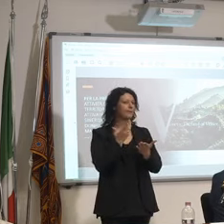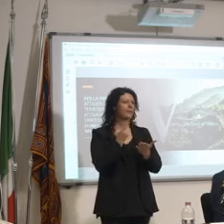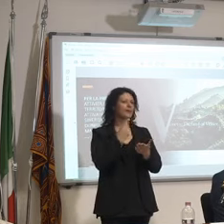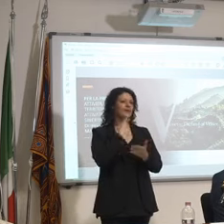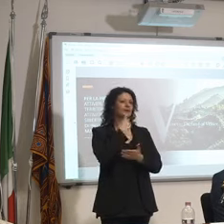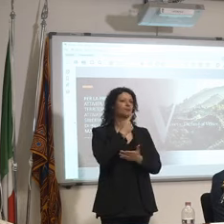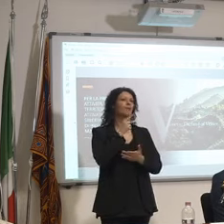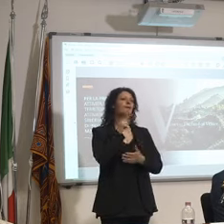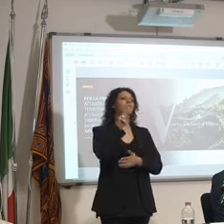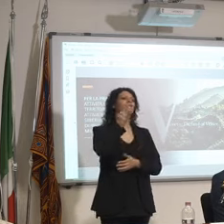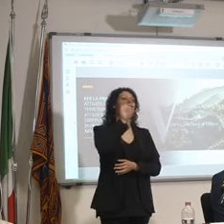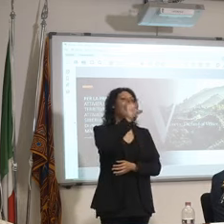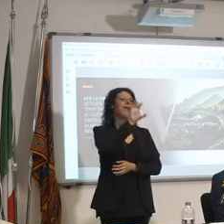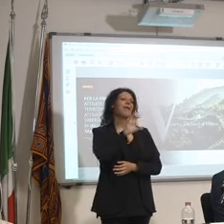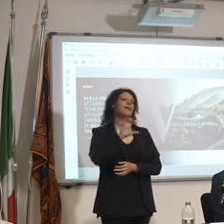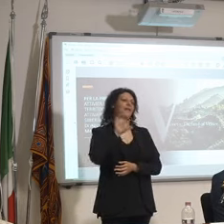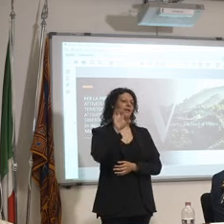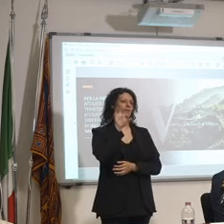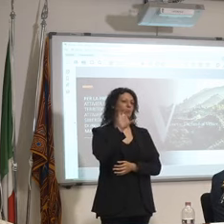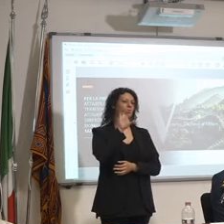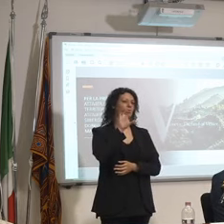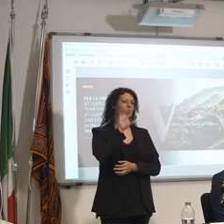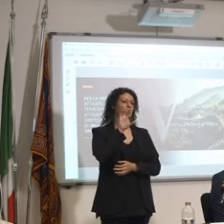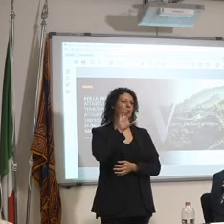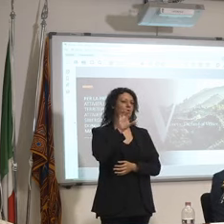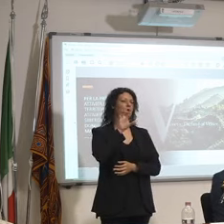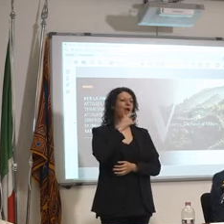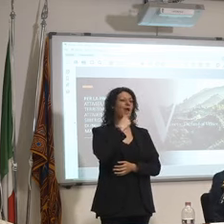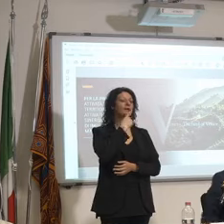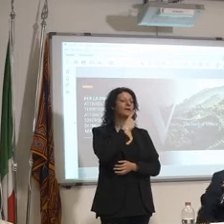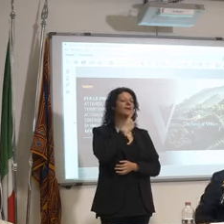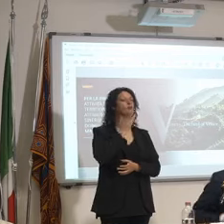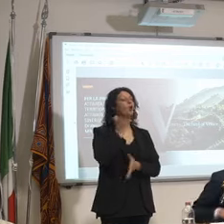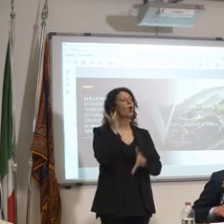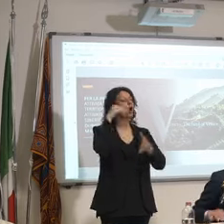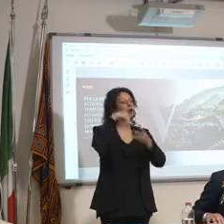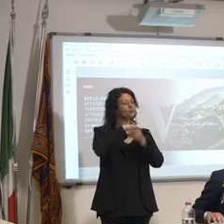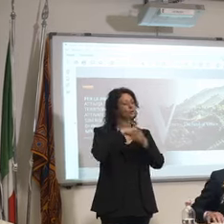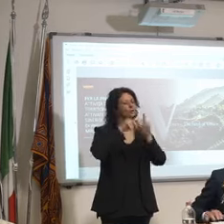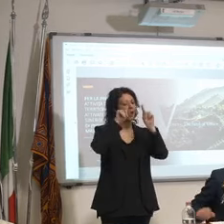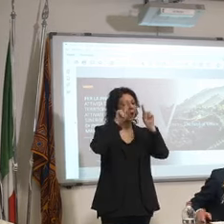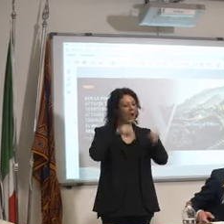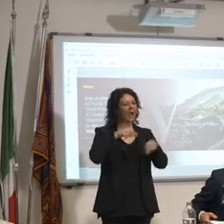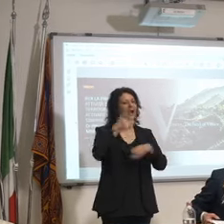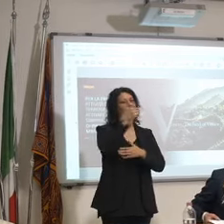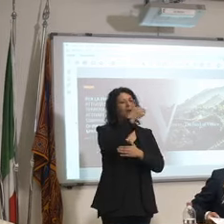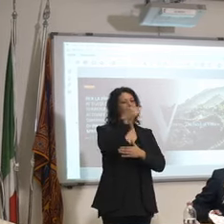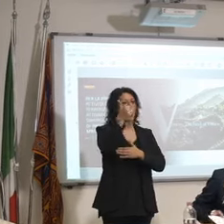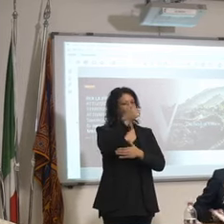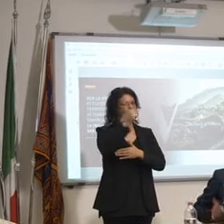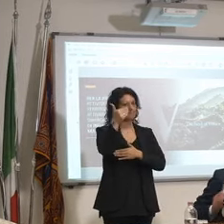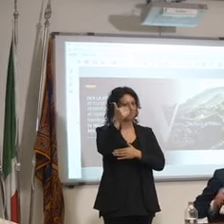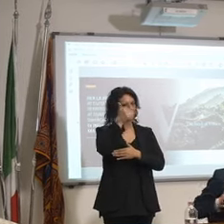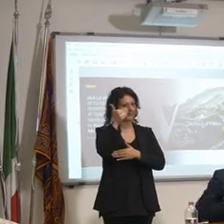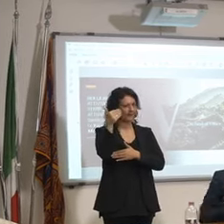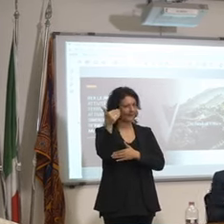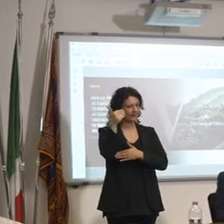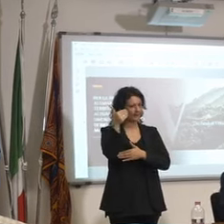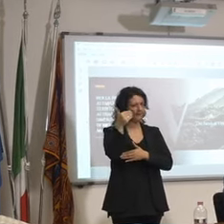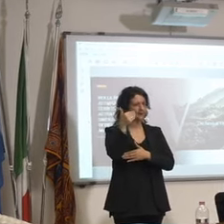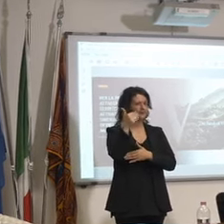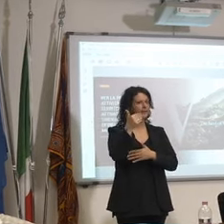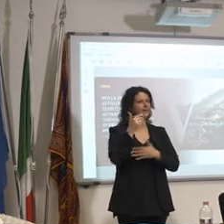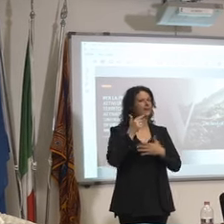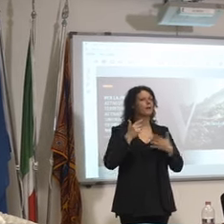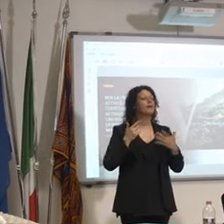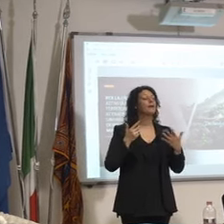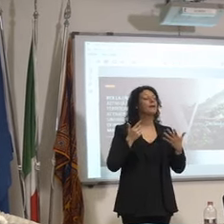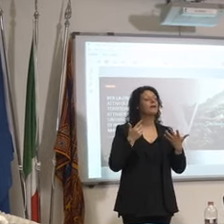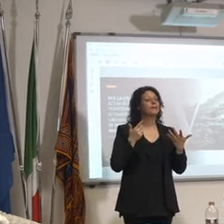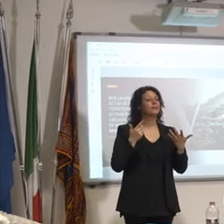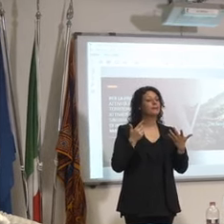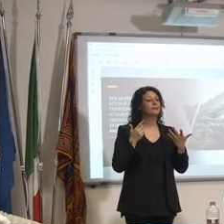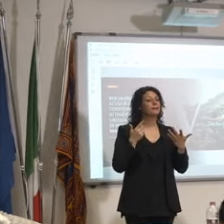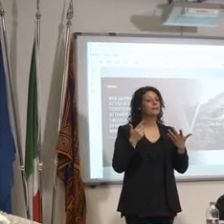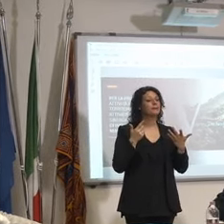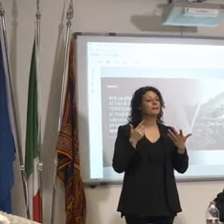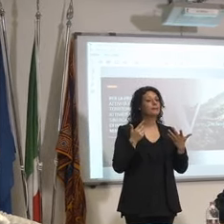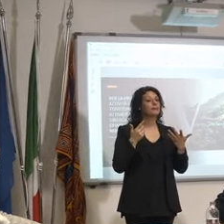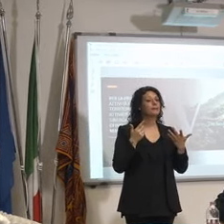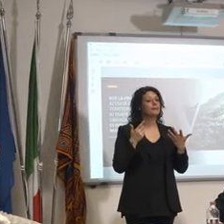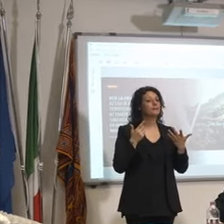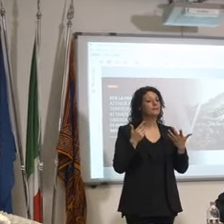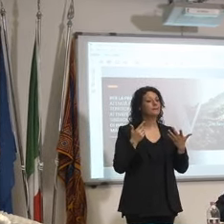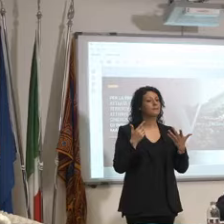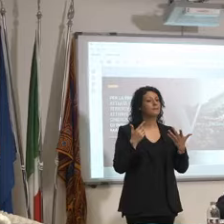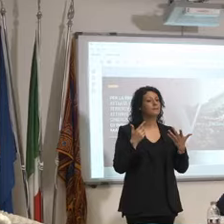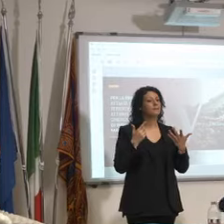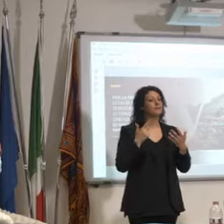Veneto anche gli albergatori avete coinvolto in tal senso o pensate di coinvolgere